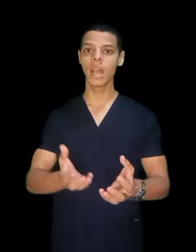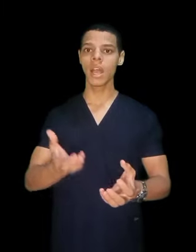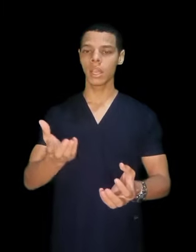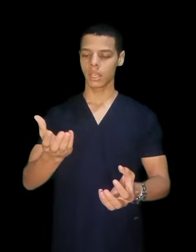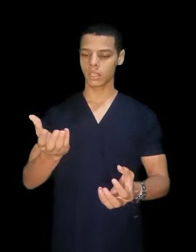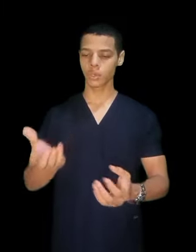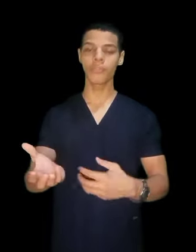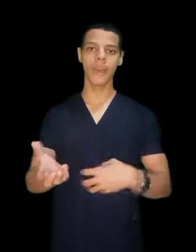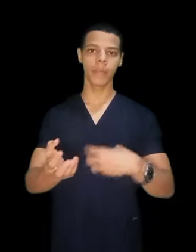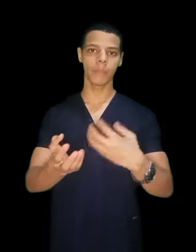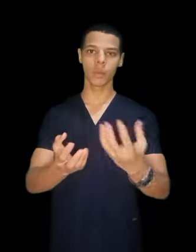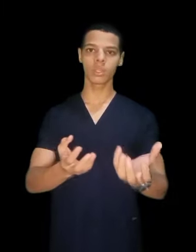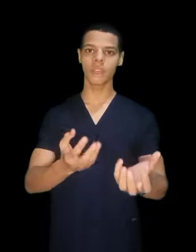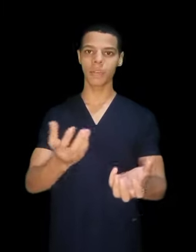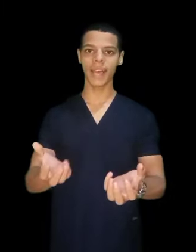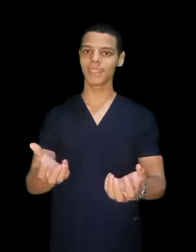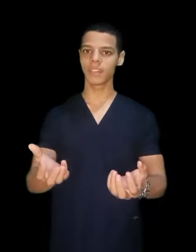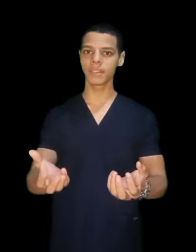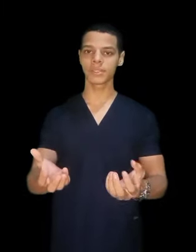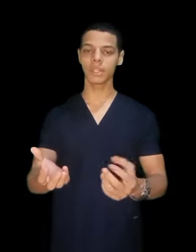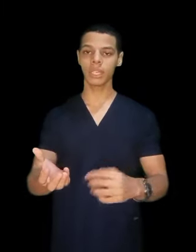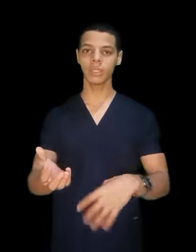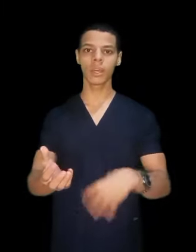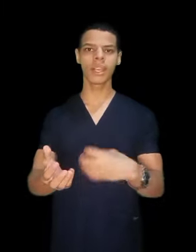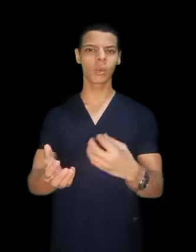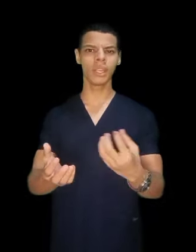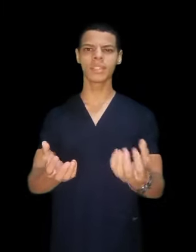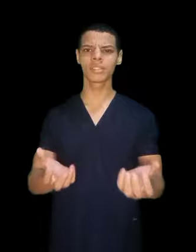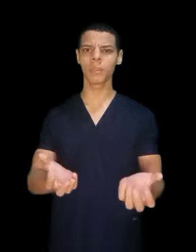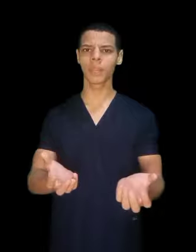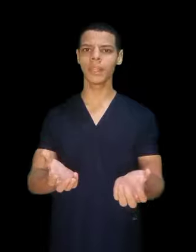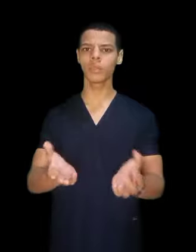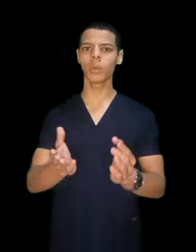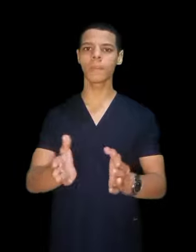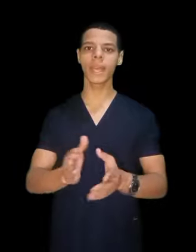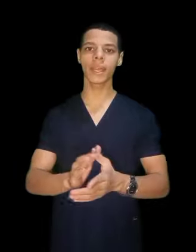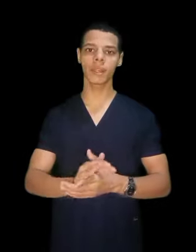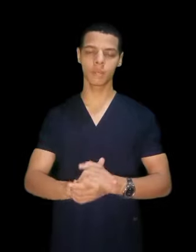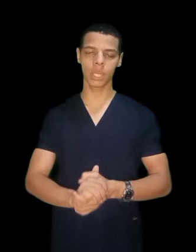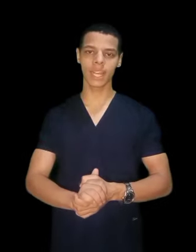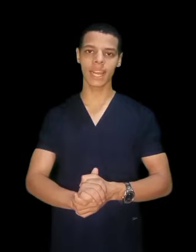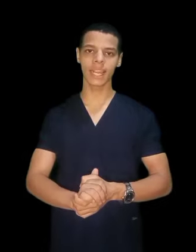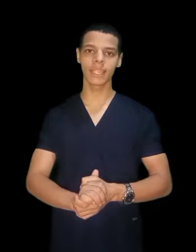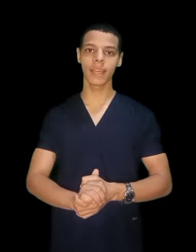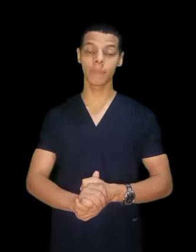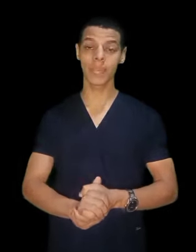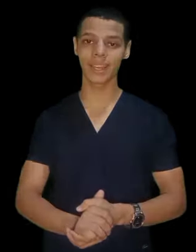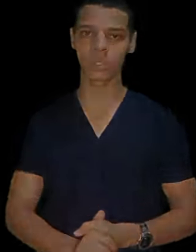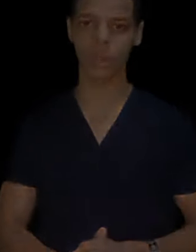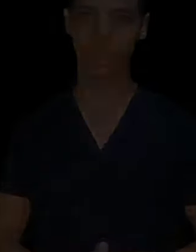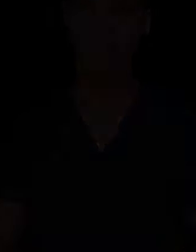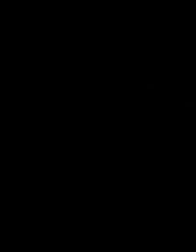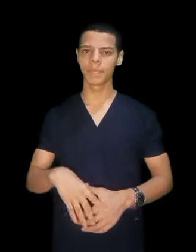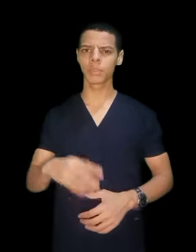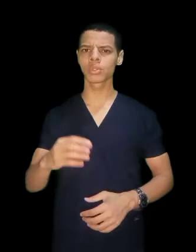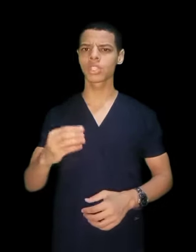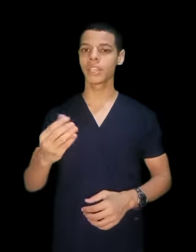شوفها موجودة في المعهد الفني الصحي ولا كلية التمريد وابدأ بناء على كده ابدأ اختار ما تبصش